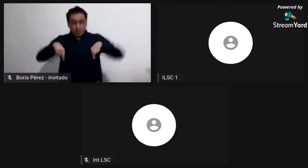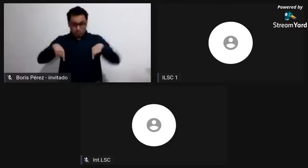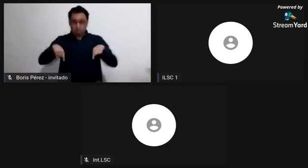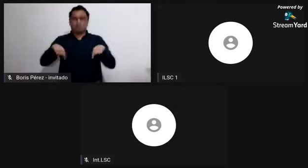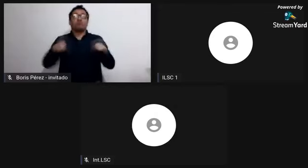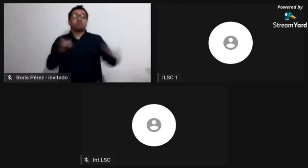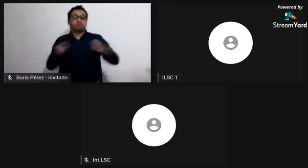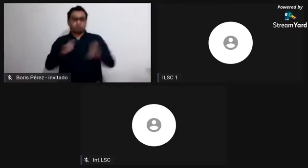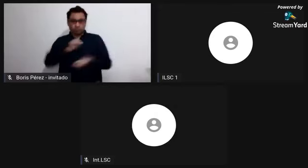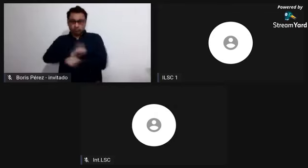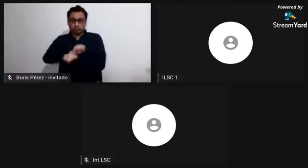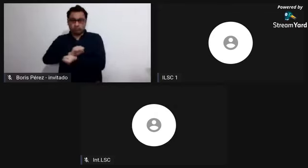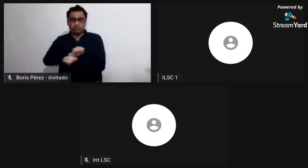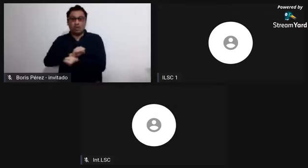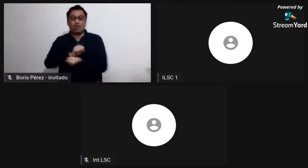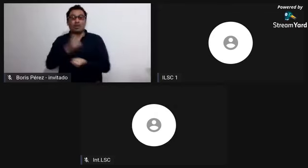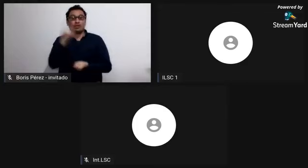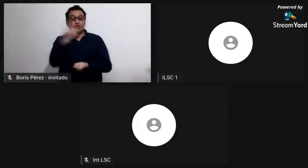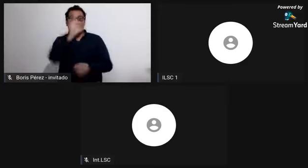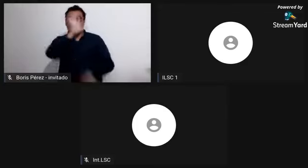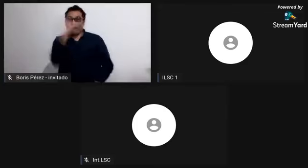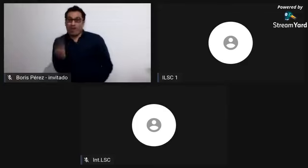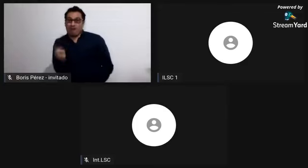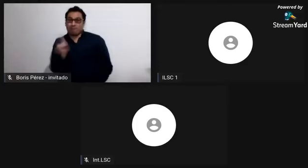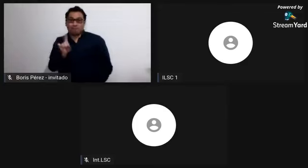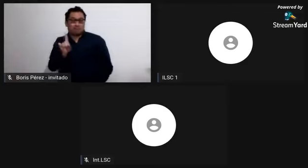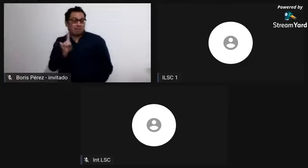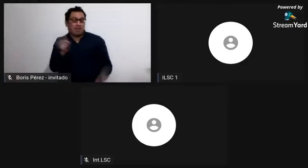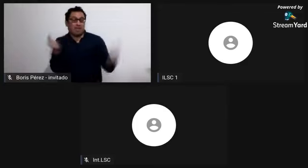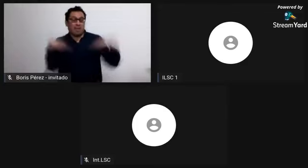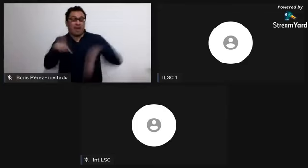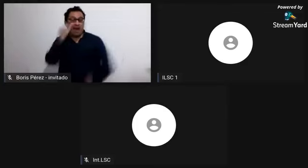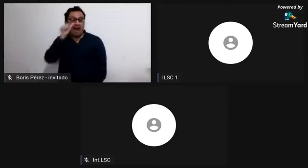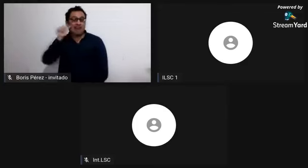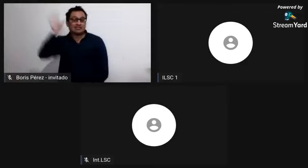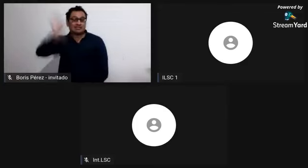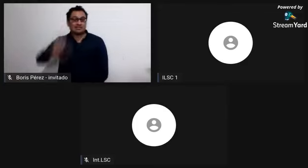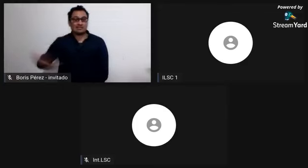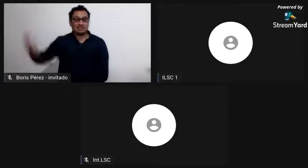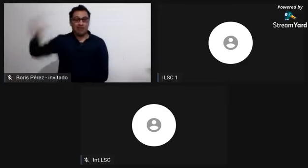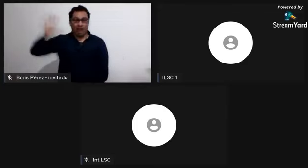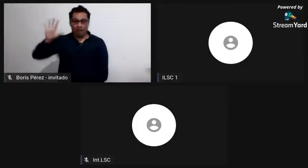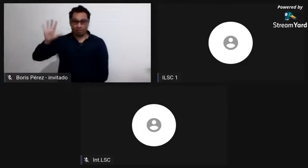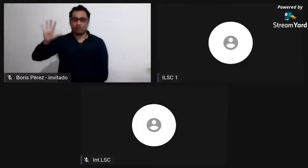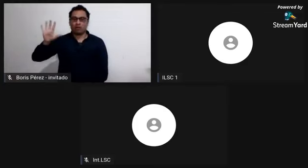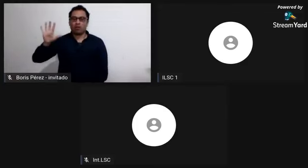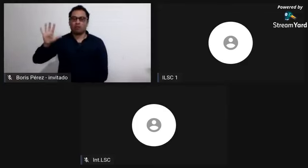con respecto a los negros que se asentaron en esta otra parte del país, digamos que